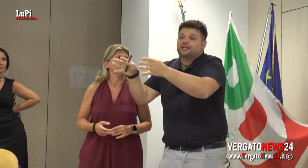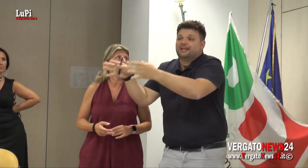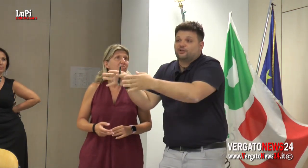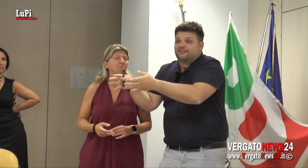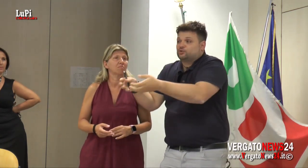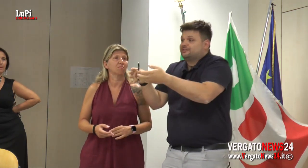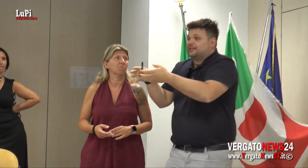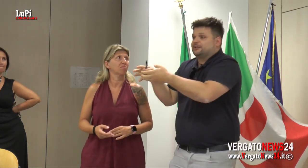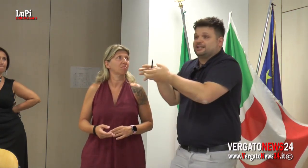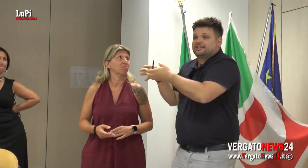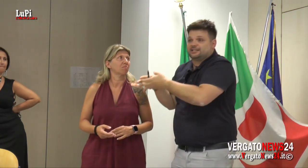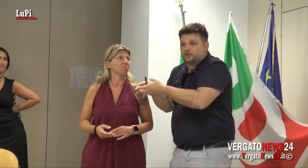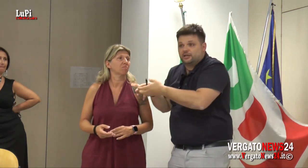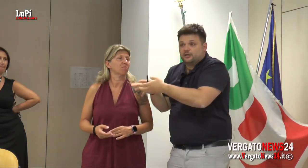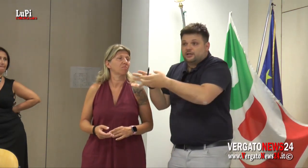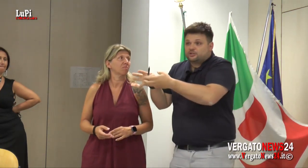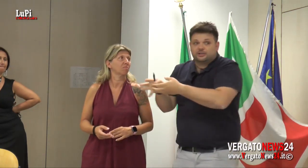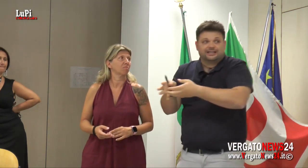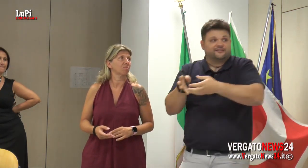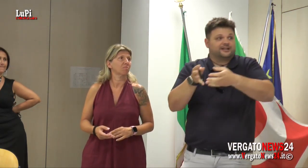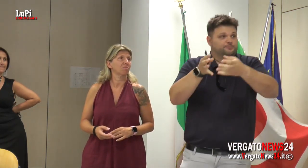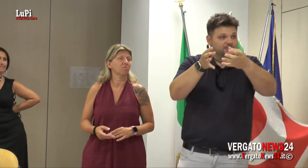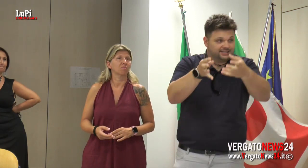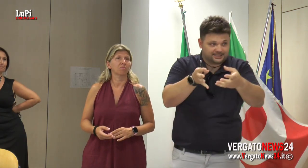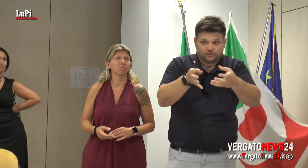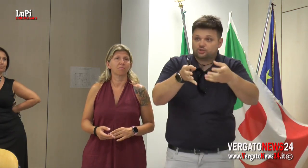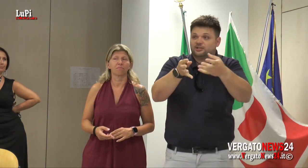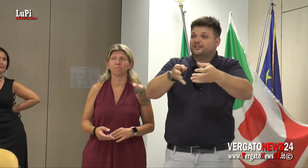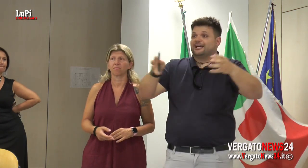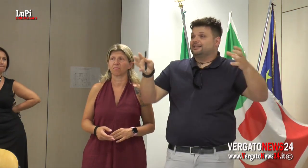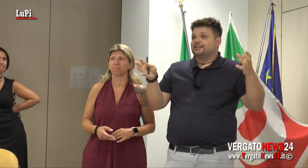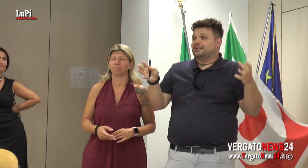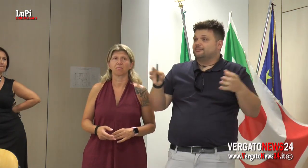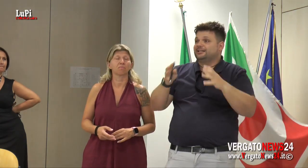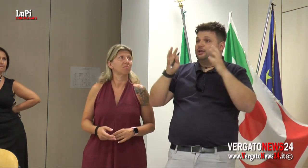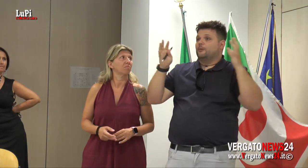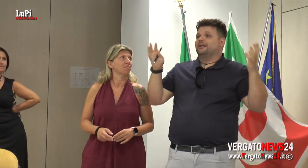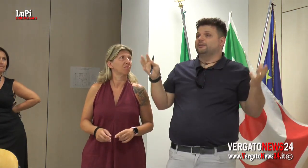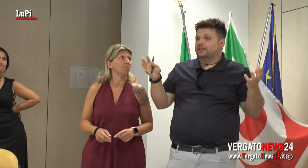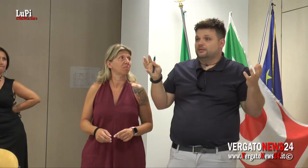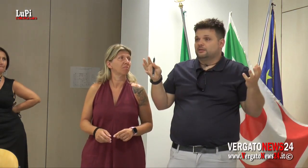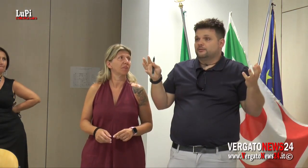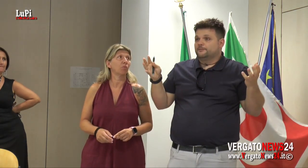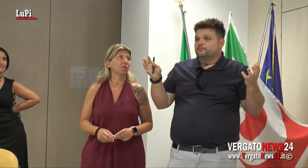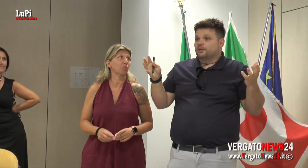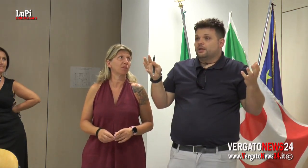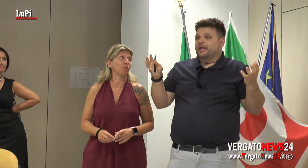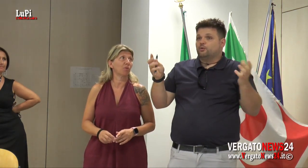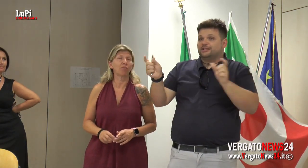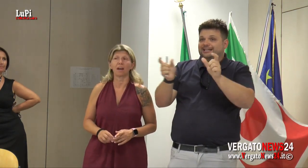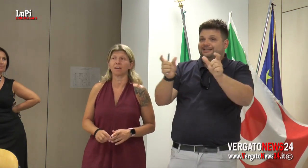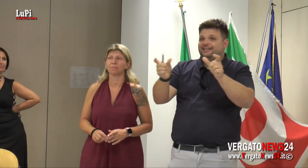Che tutti quelli che lavoravano senza la specializzazione sono andati a fare la specializzazione e sono diventati dalla sera alla mattina incompatibili. E